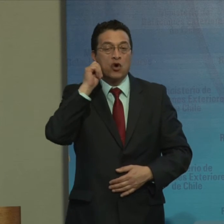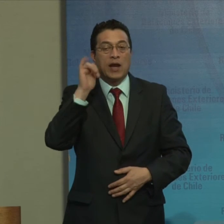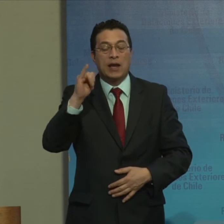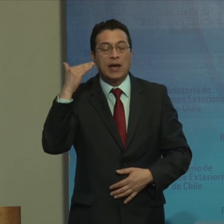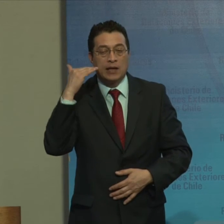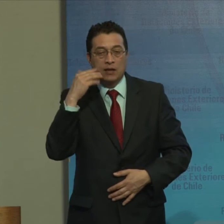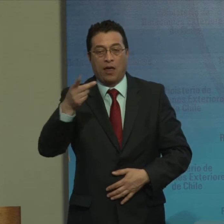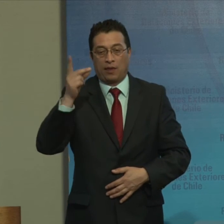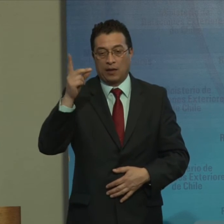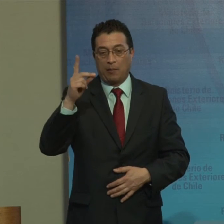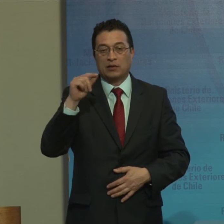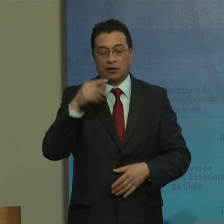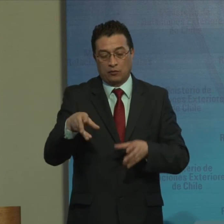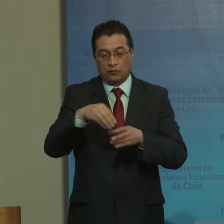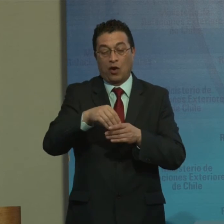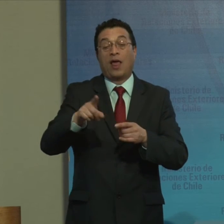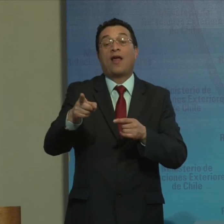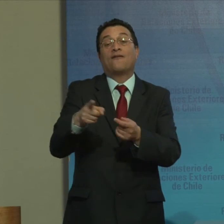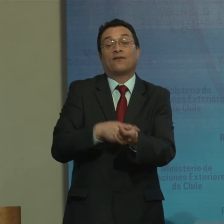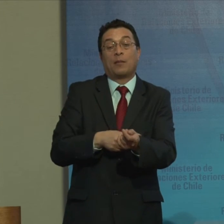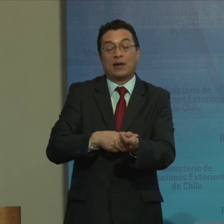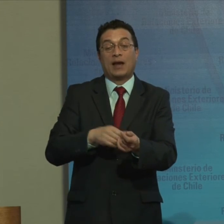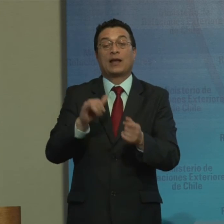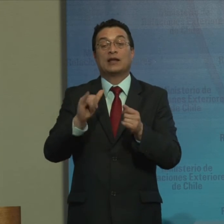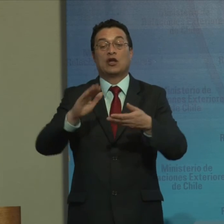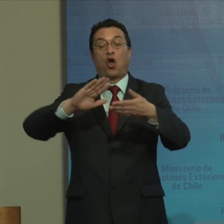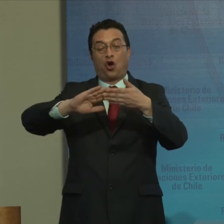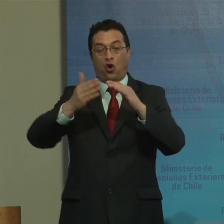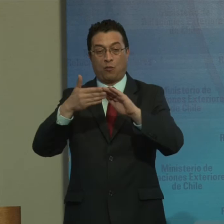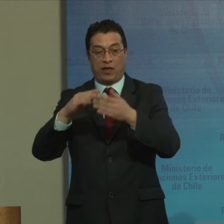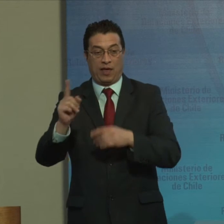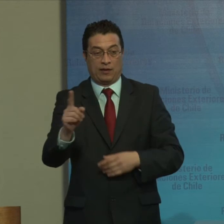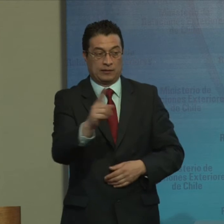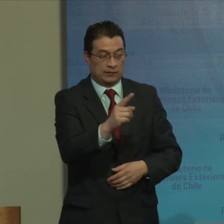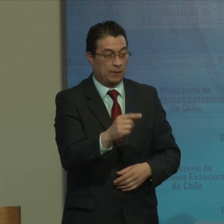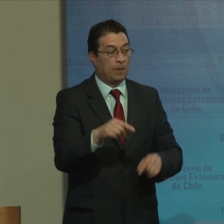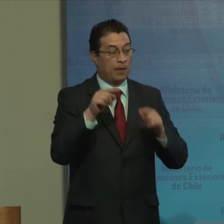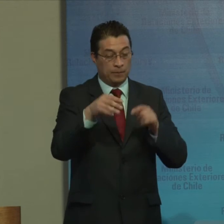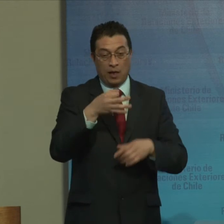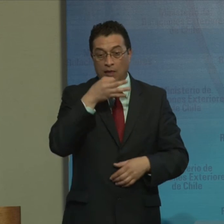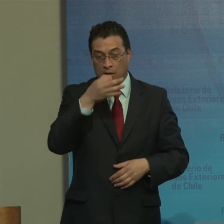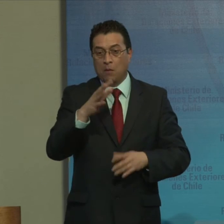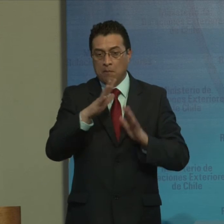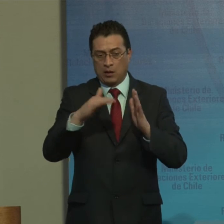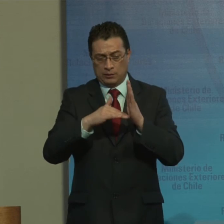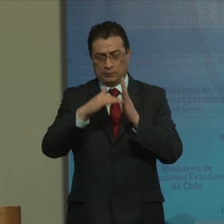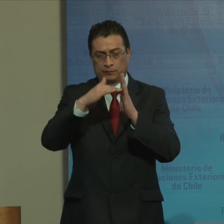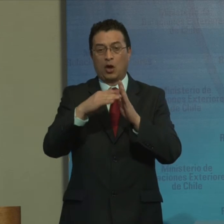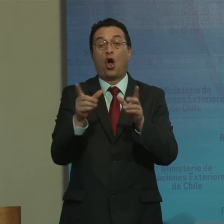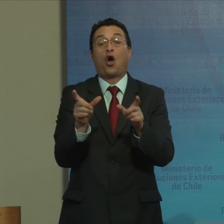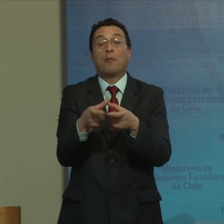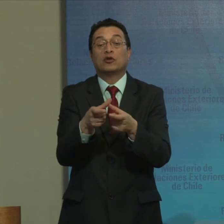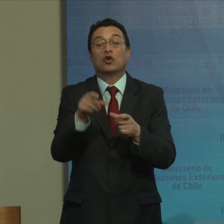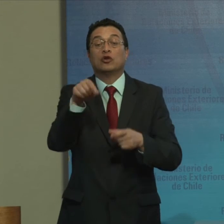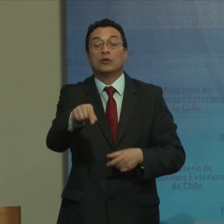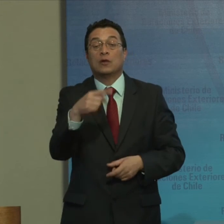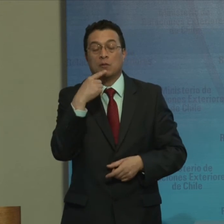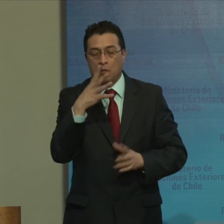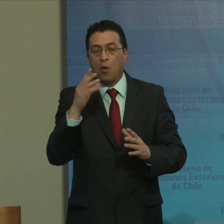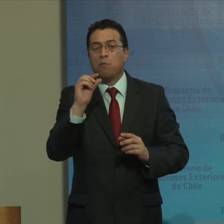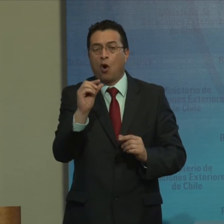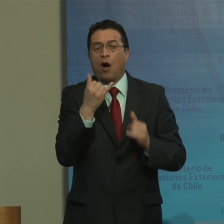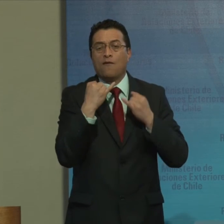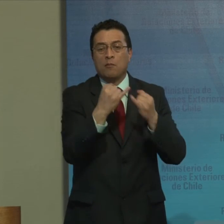Con discapacidad En contextos Familiares Y comunitarios Llamó Llamó su vez La atención Del comité La escasa Información